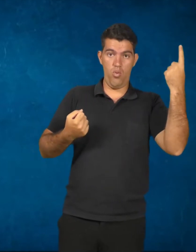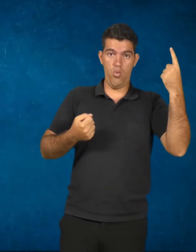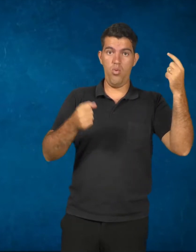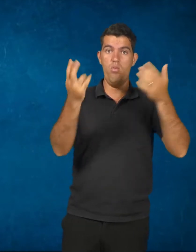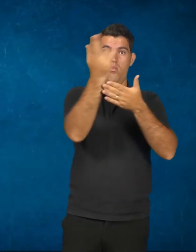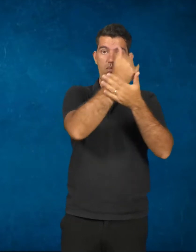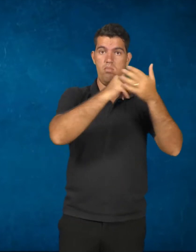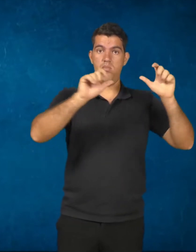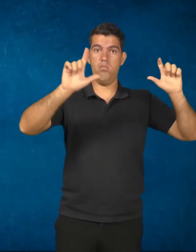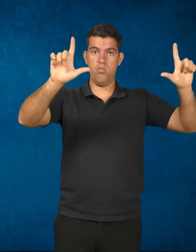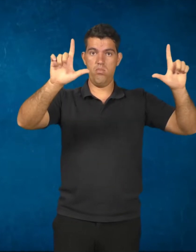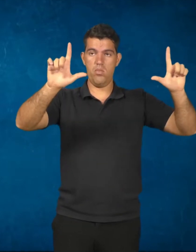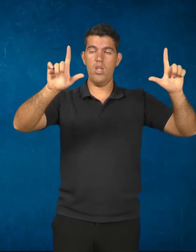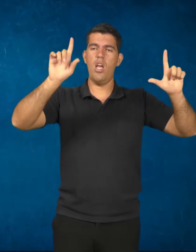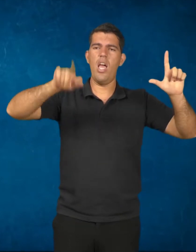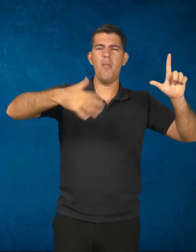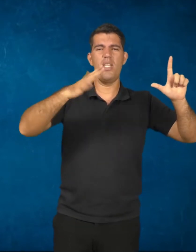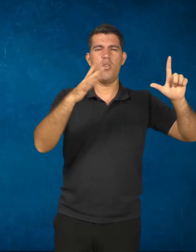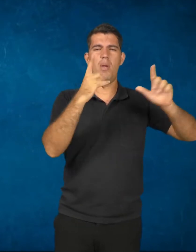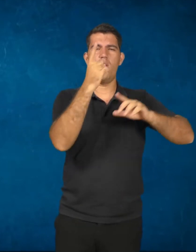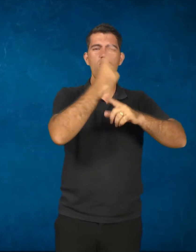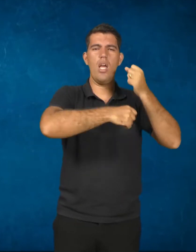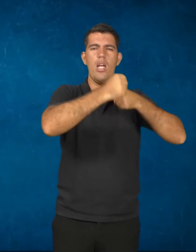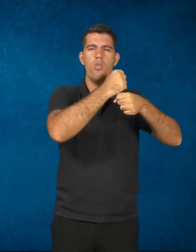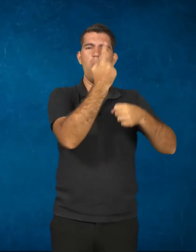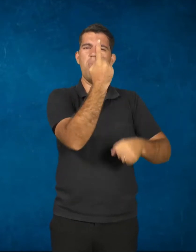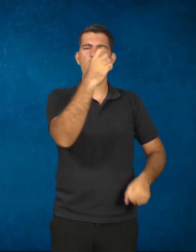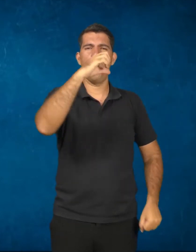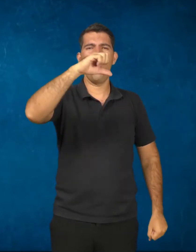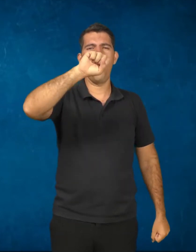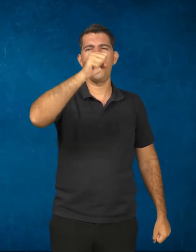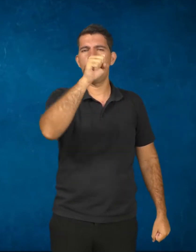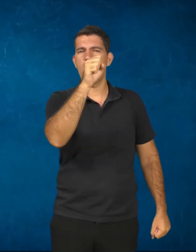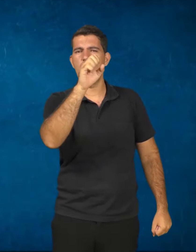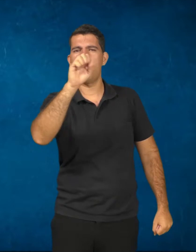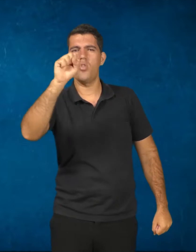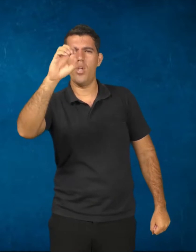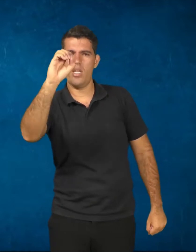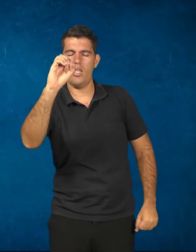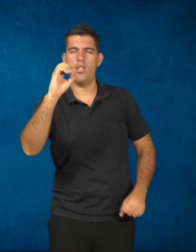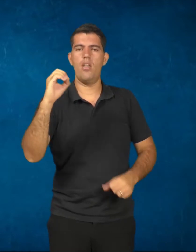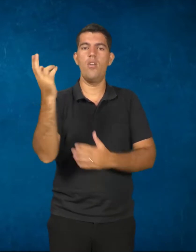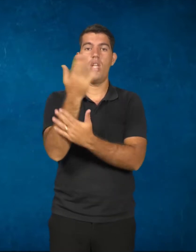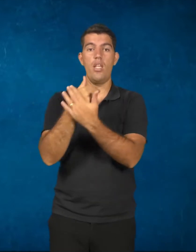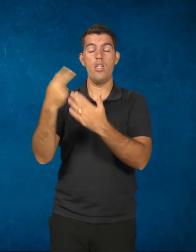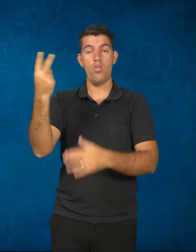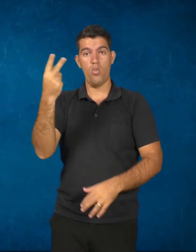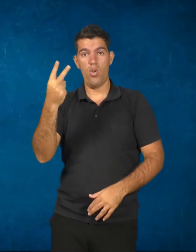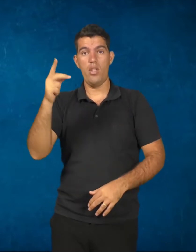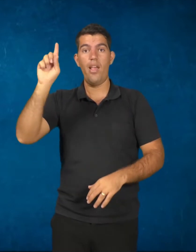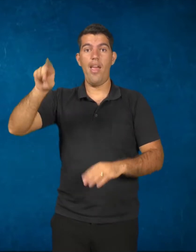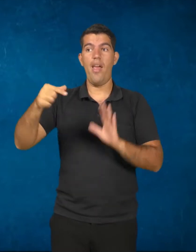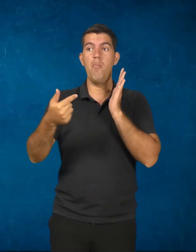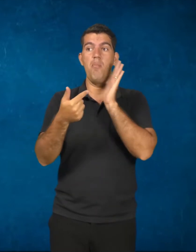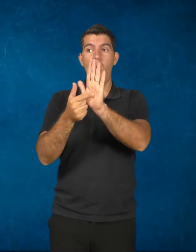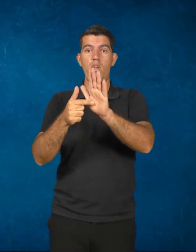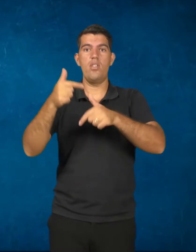que se passa lá pelos idos de 1880. E a figura 2 é uma figura representativa de um trabalho nos dias